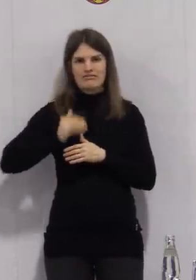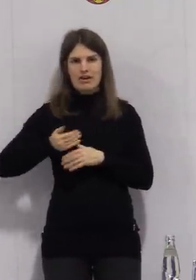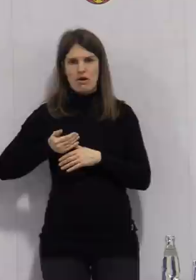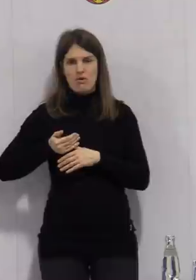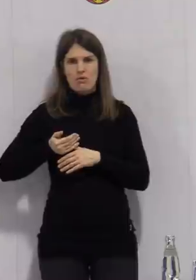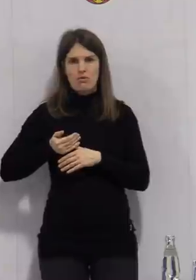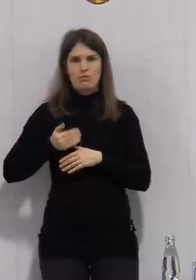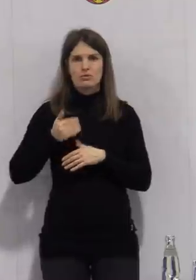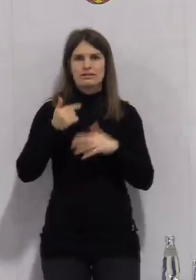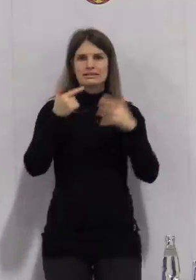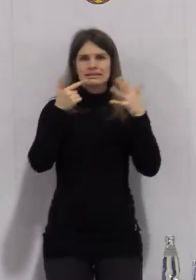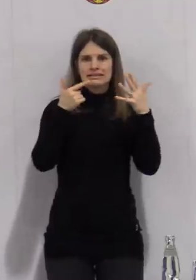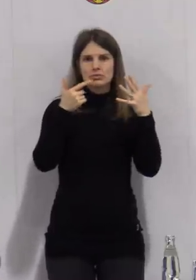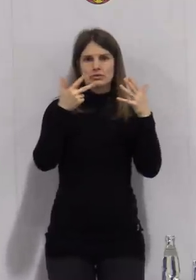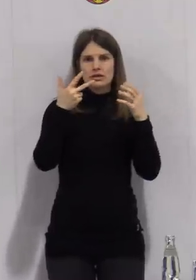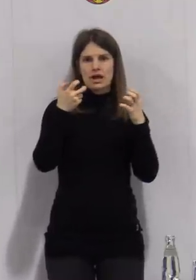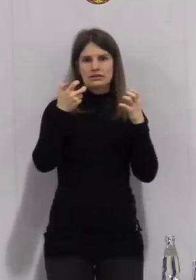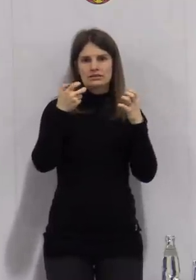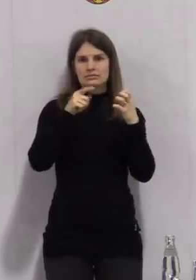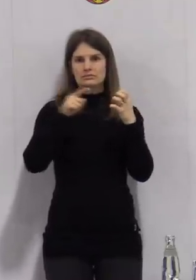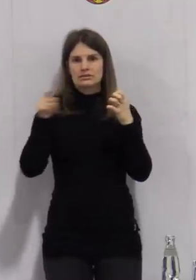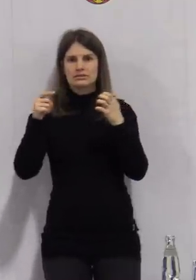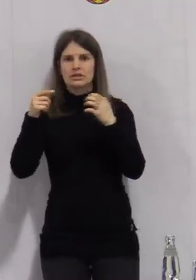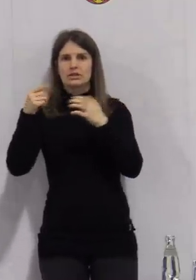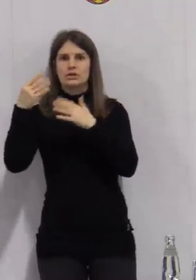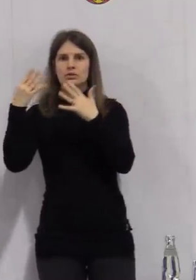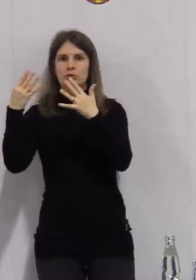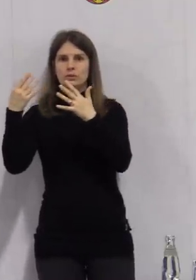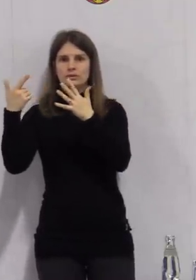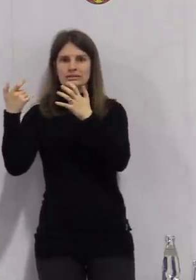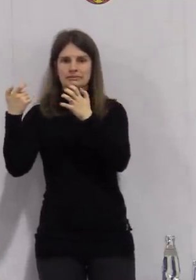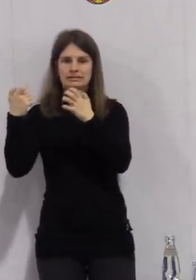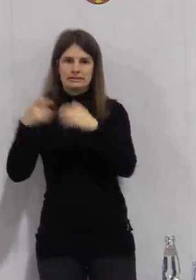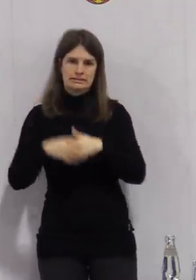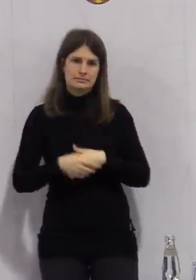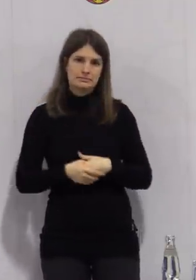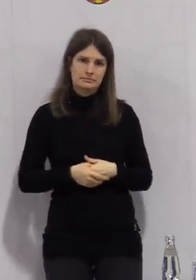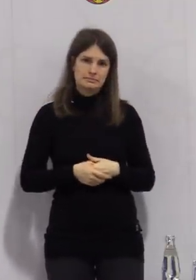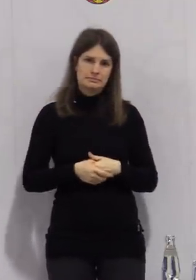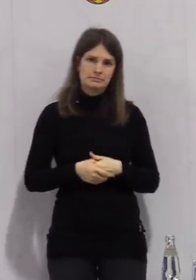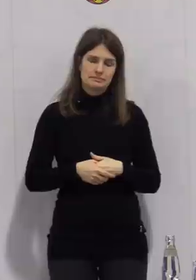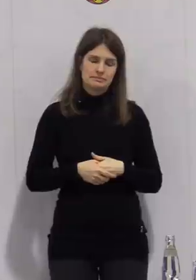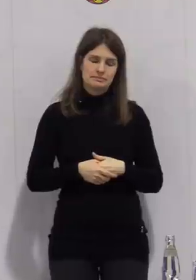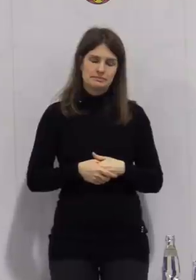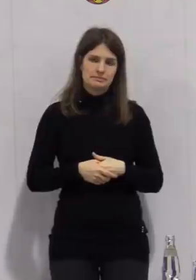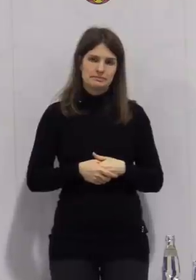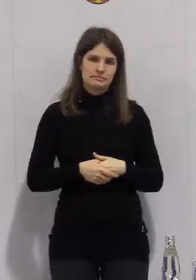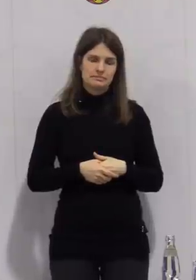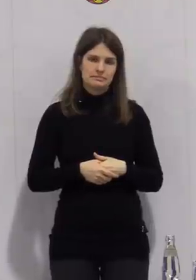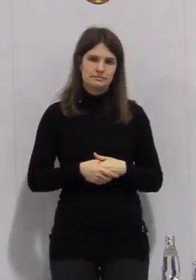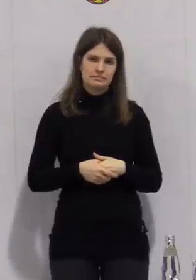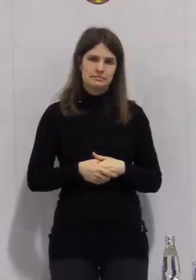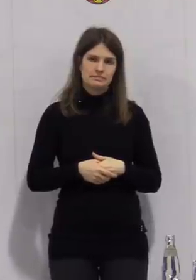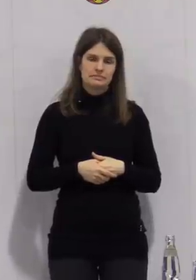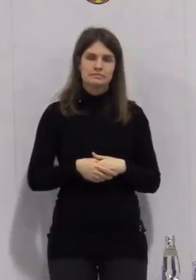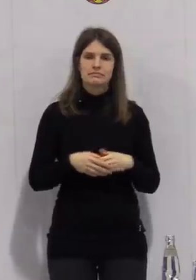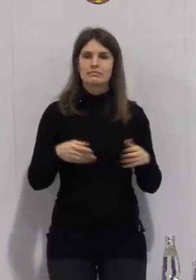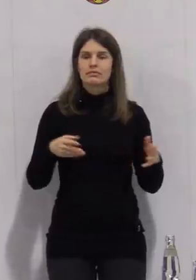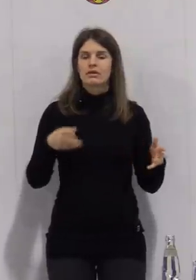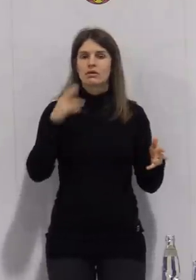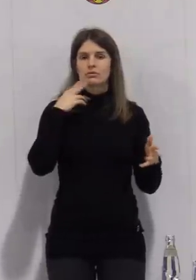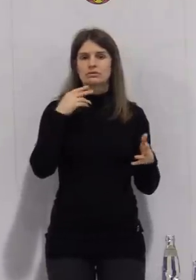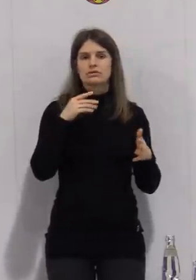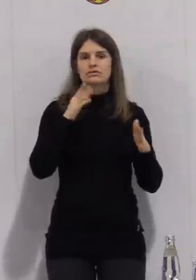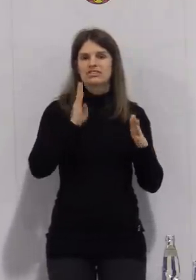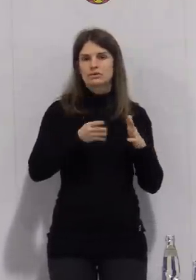von 87 bis 79 Jahren und insgesamt ist zu der Anzahl der 436